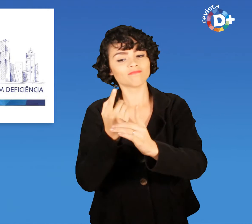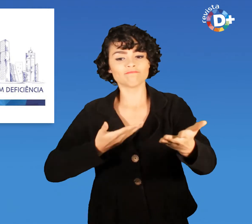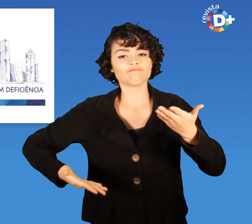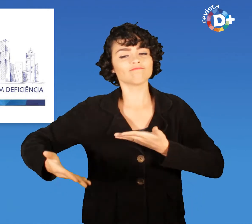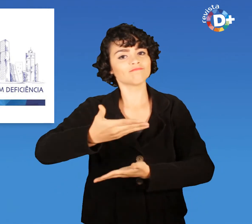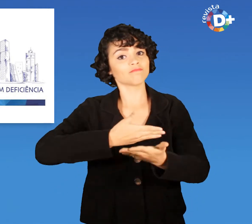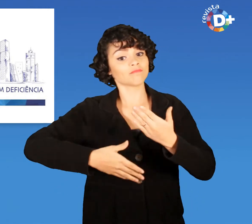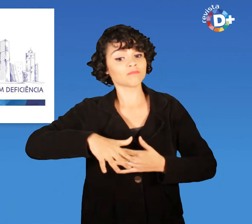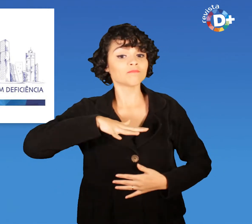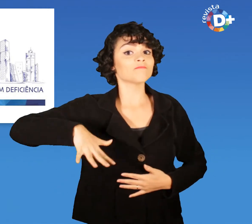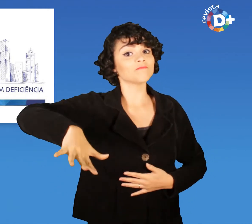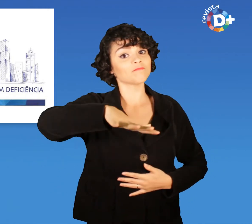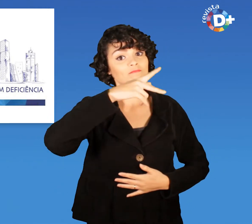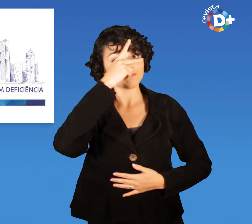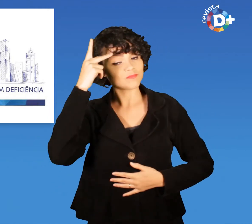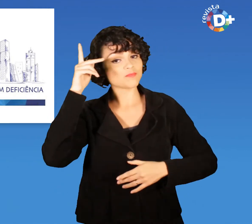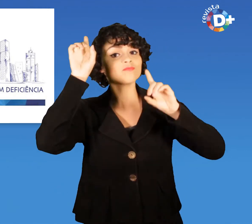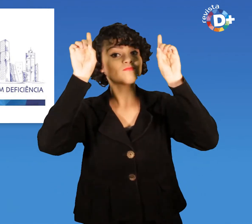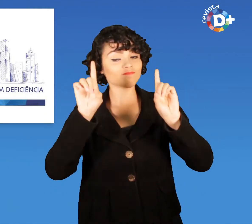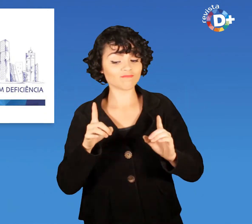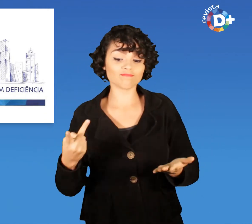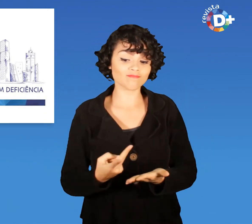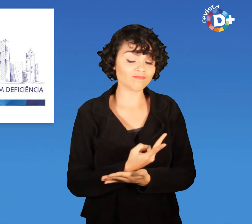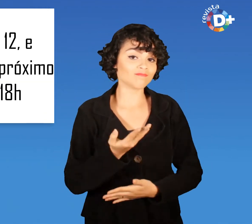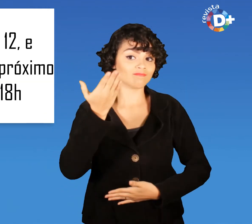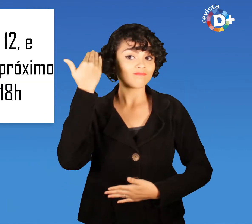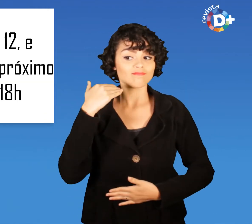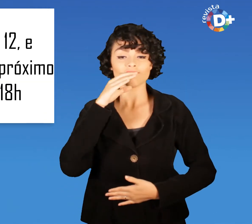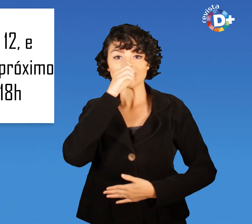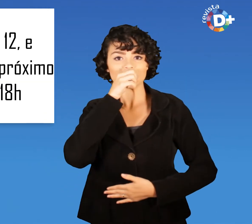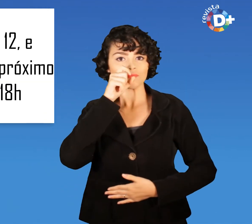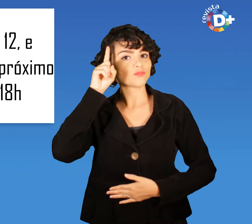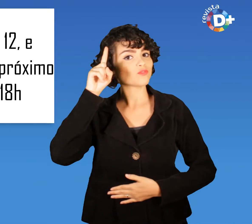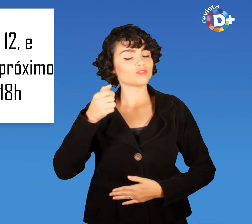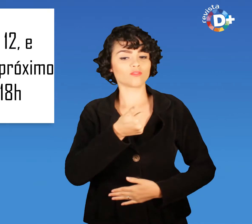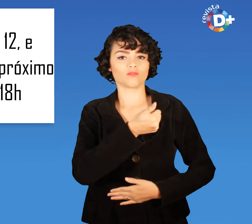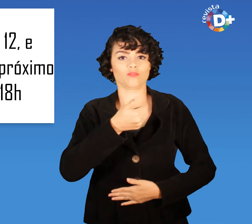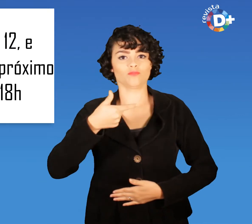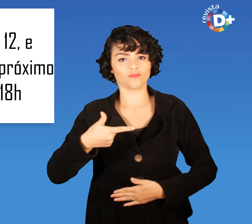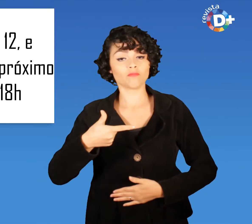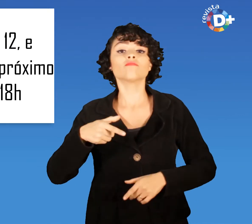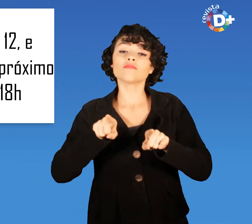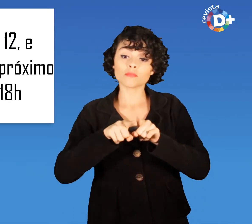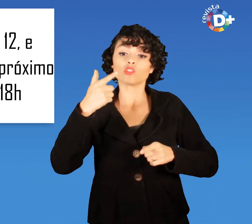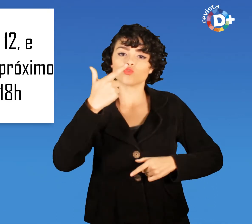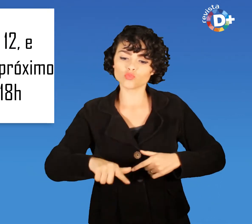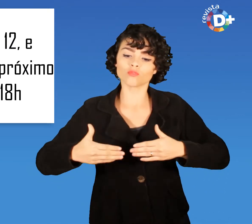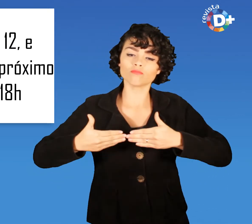Deficiência Aconteceu sábado, dia 12, e ocorrerá também no próximo